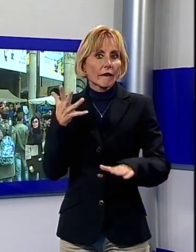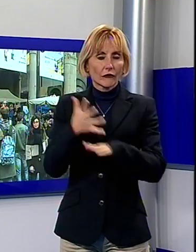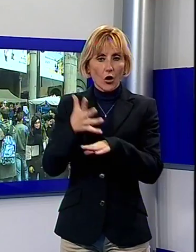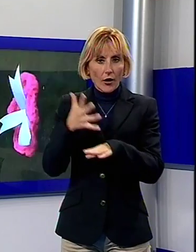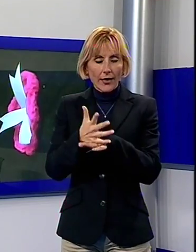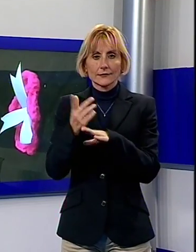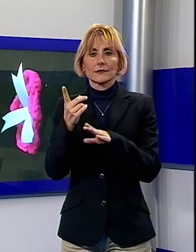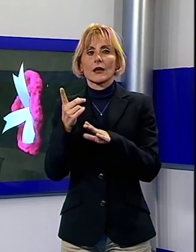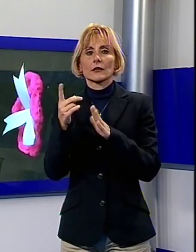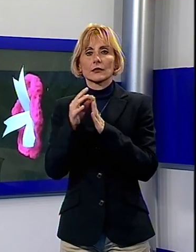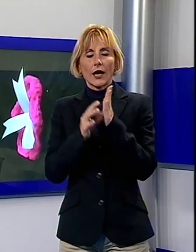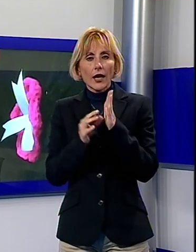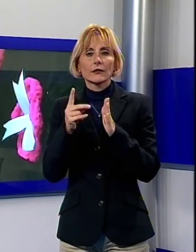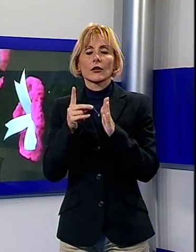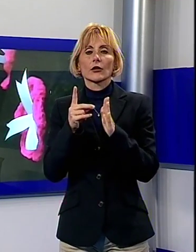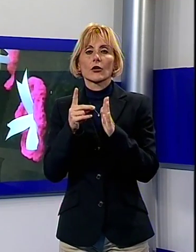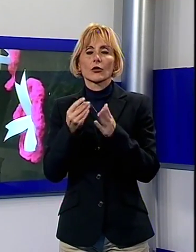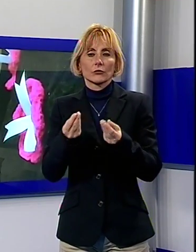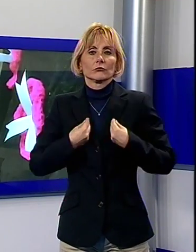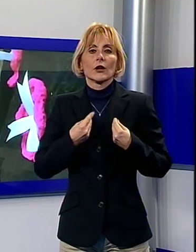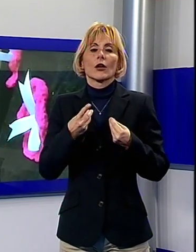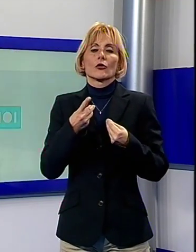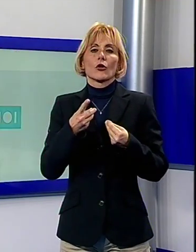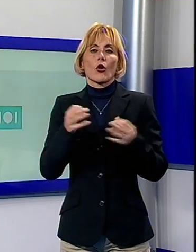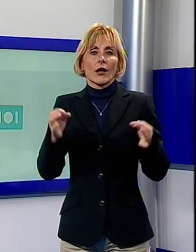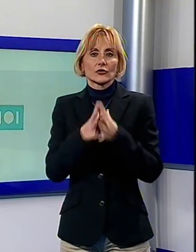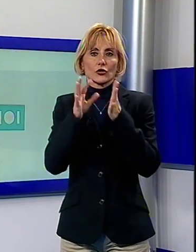La violenza sulle donne